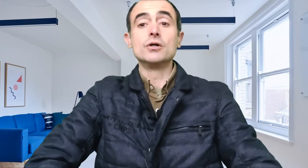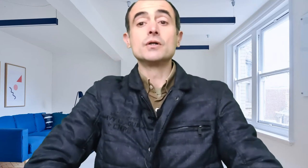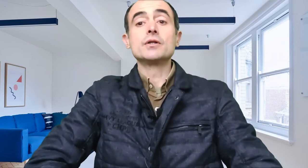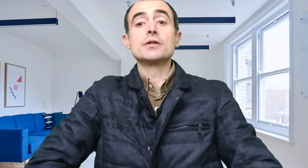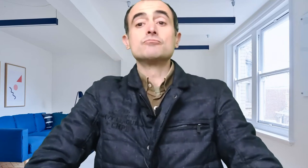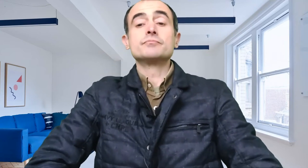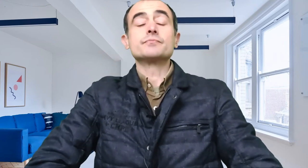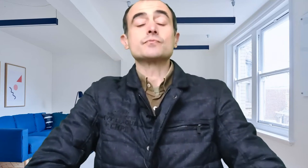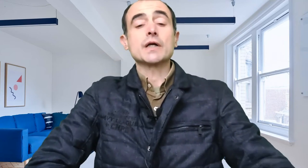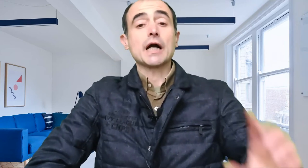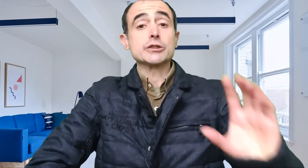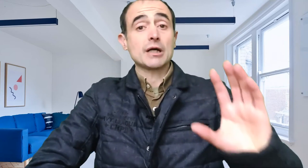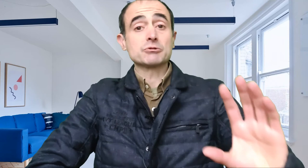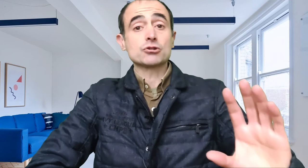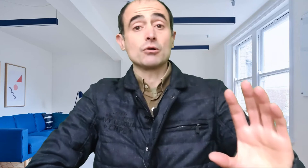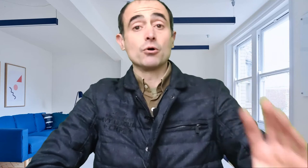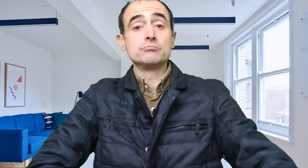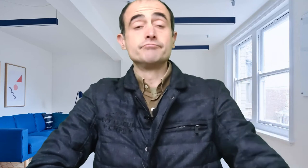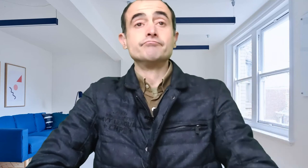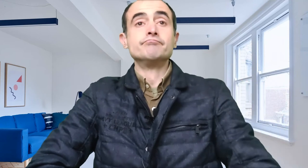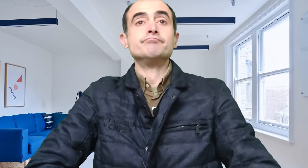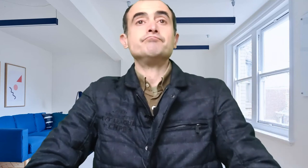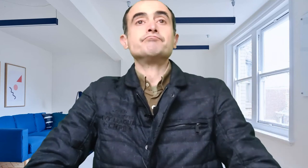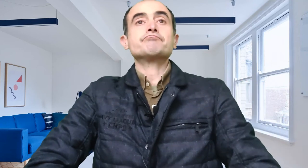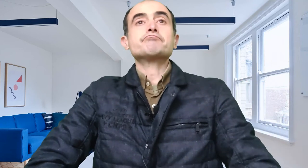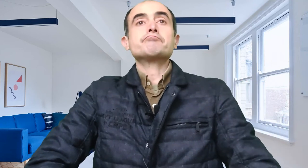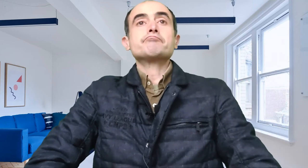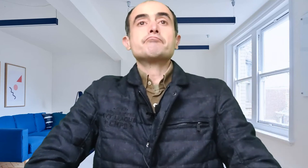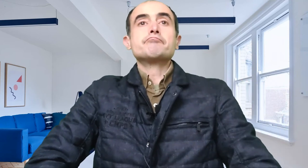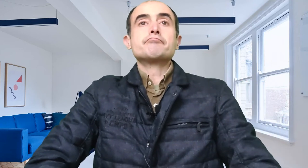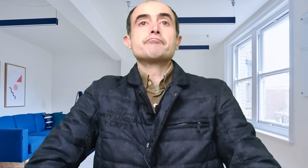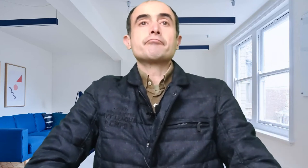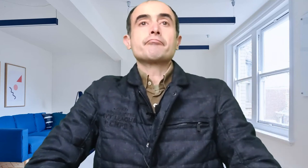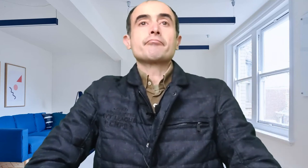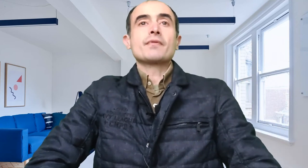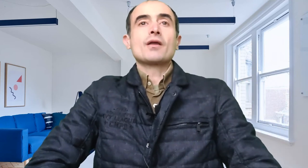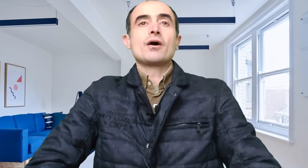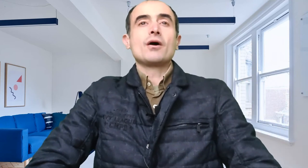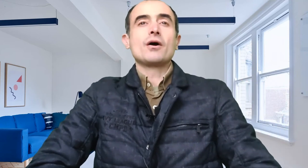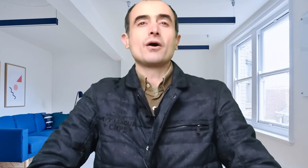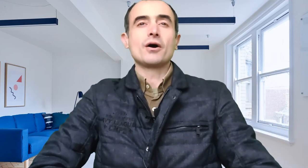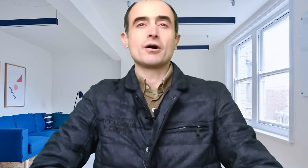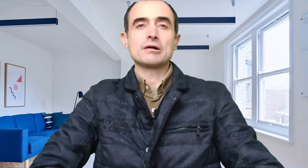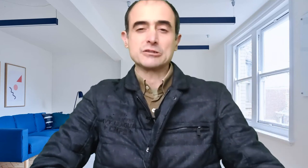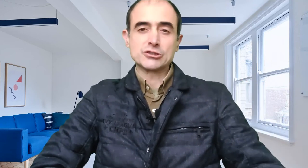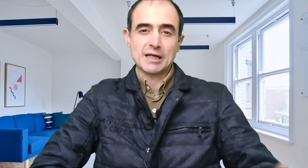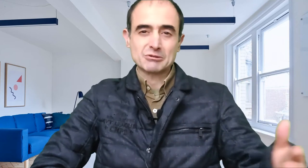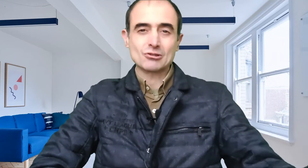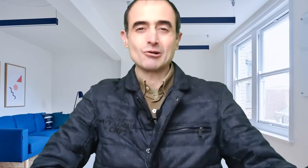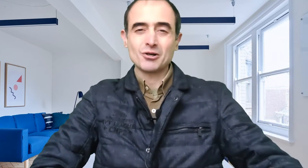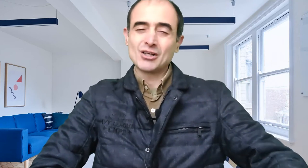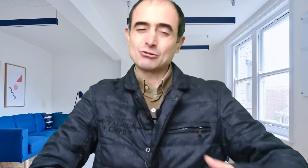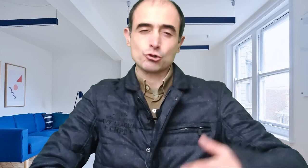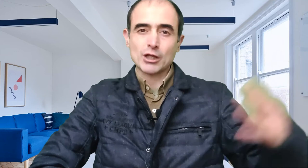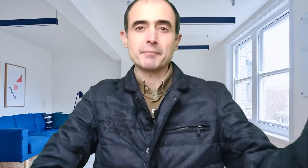venga hinchamos globo hinchamos globo totalmente